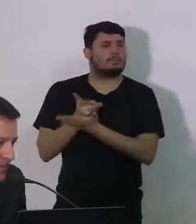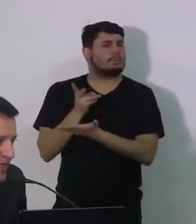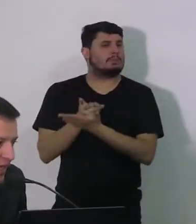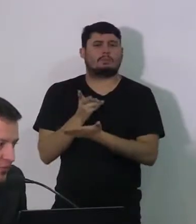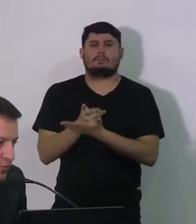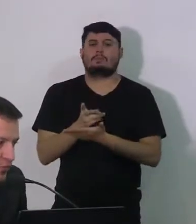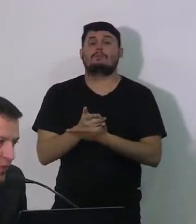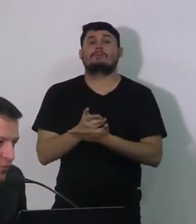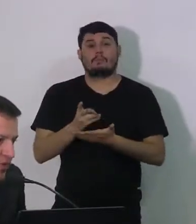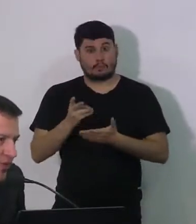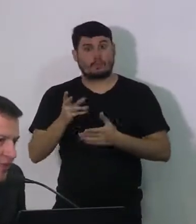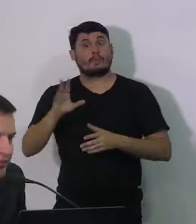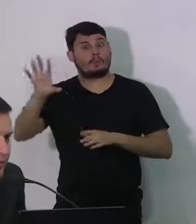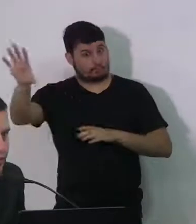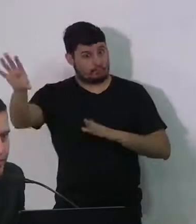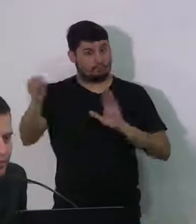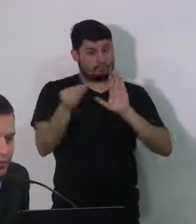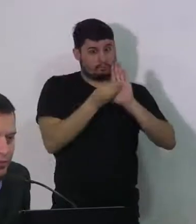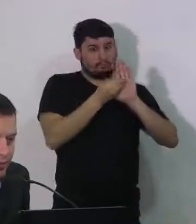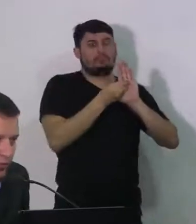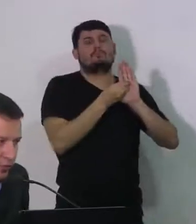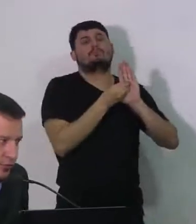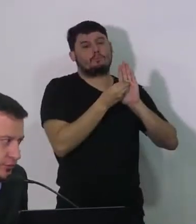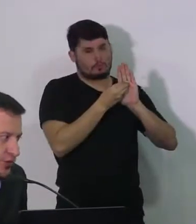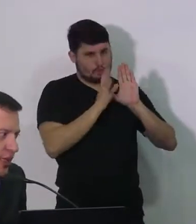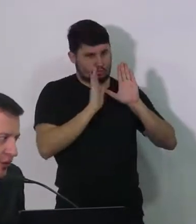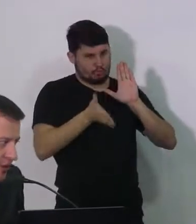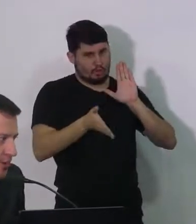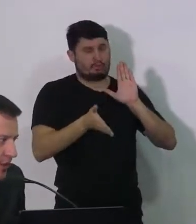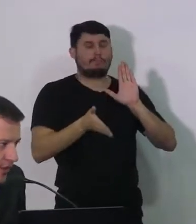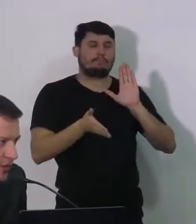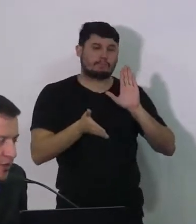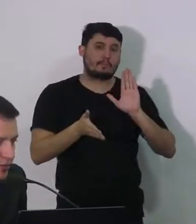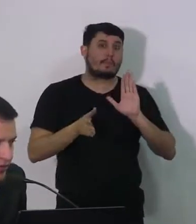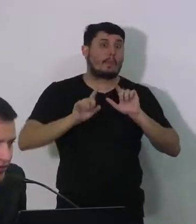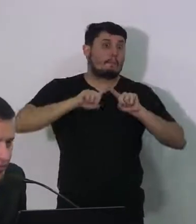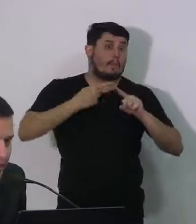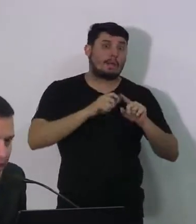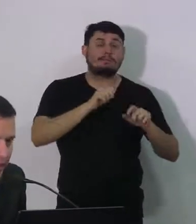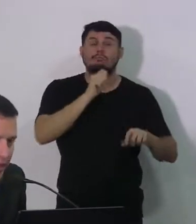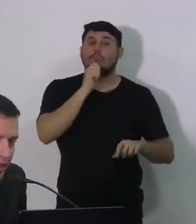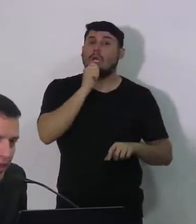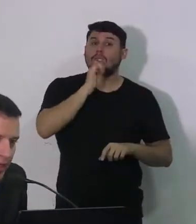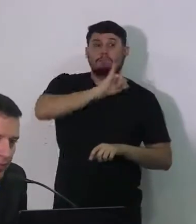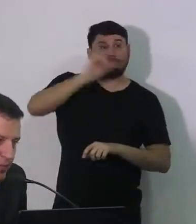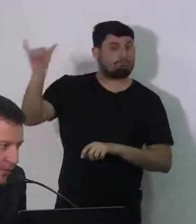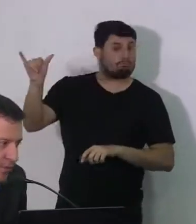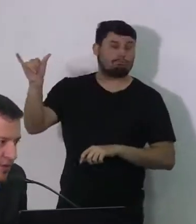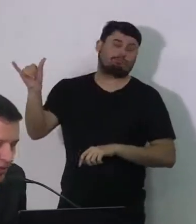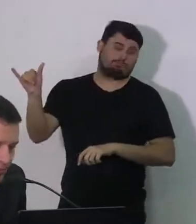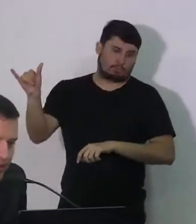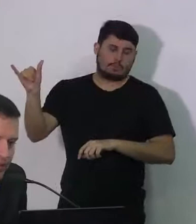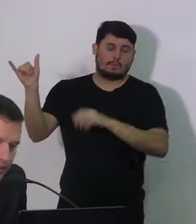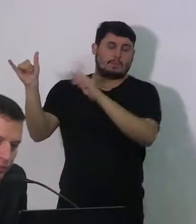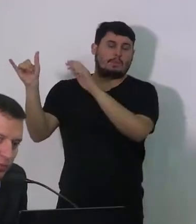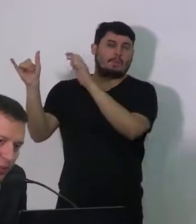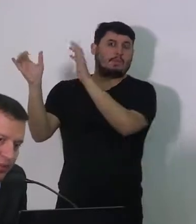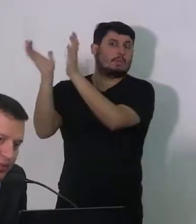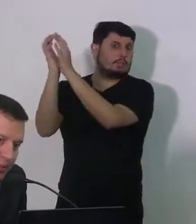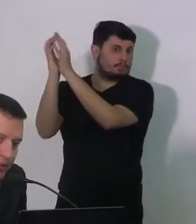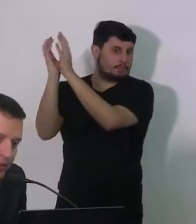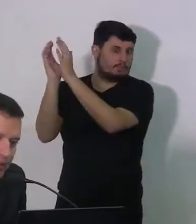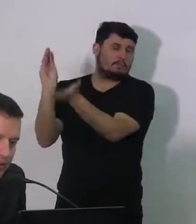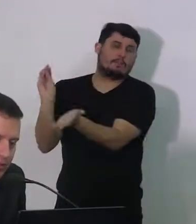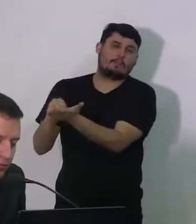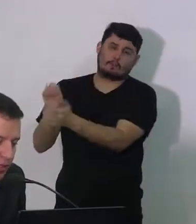quadro de casos, mesmo sem ainda ter a confirmação do laboratório do Estado, que a gente espera que aconteça já em breve, mas mesmo assim as medidas já são